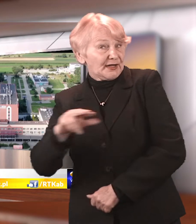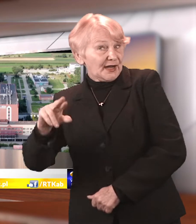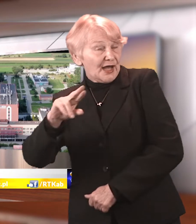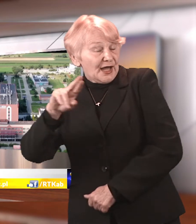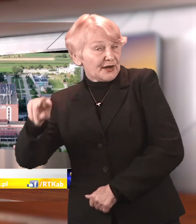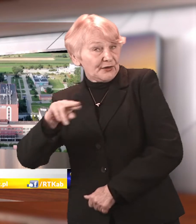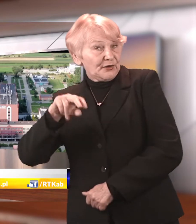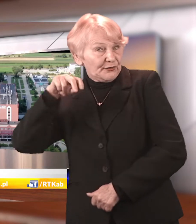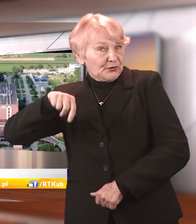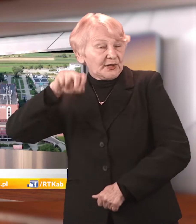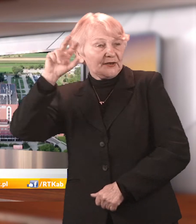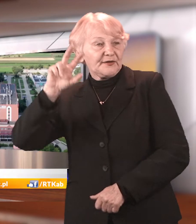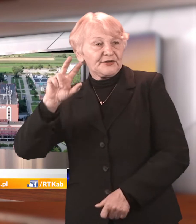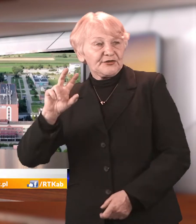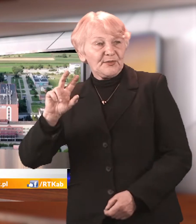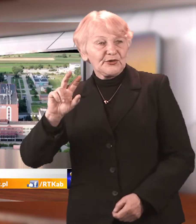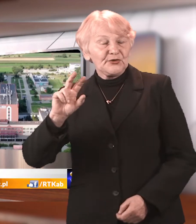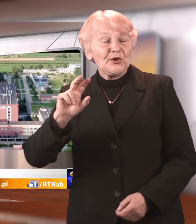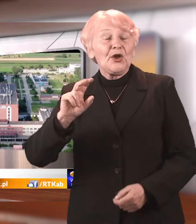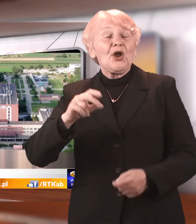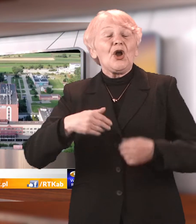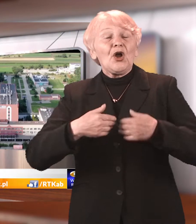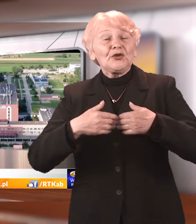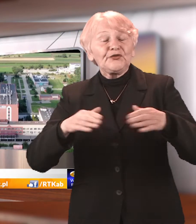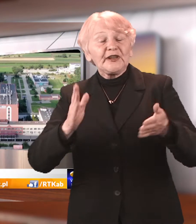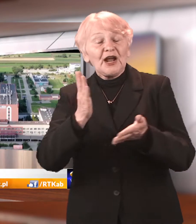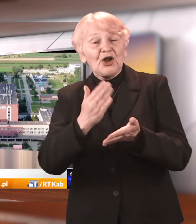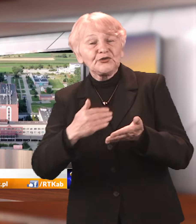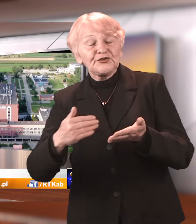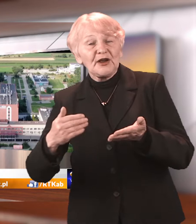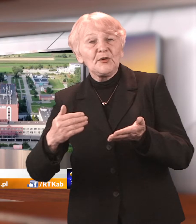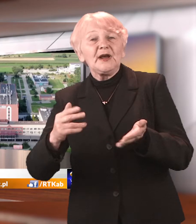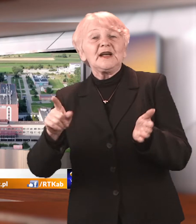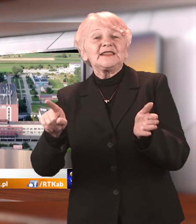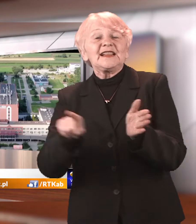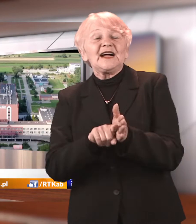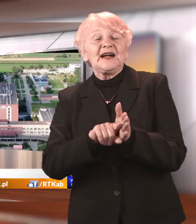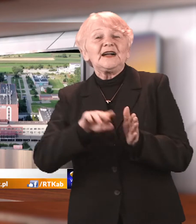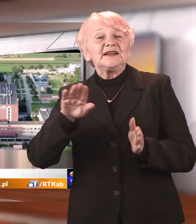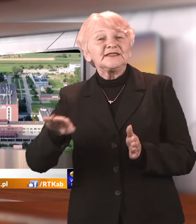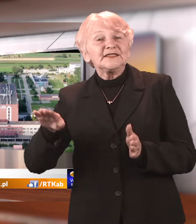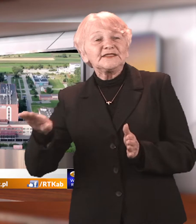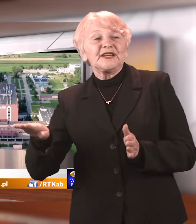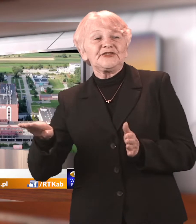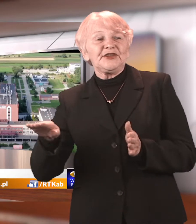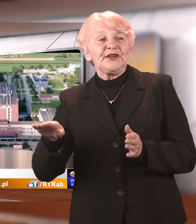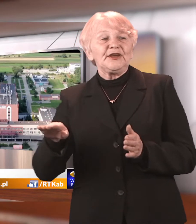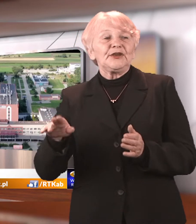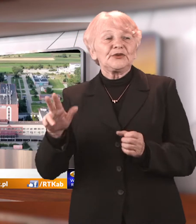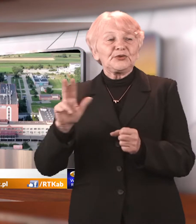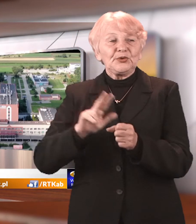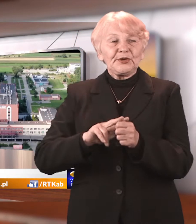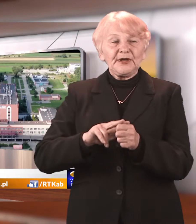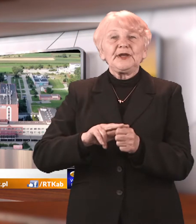wznawia działalność oddziału pediatrycznego w pełnym zakresie w systemie całodobowym. To oznacza, że rodzice nie będą już musieli jeździć do odległych